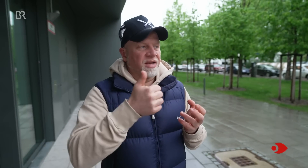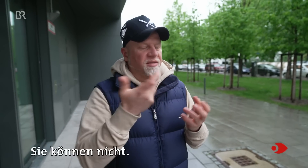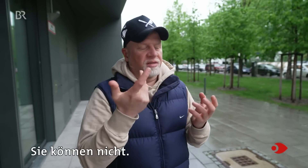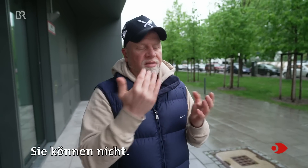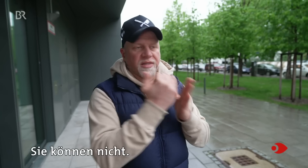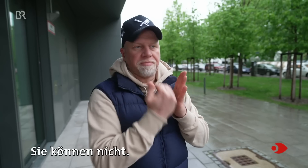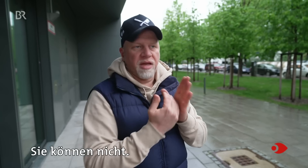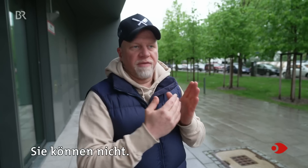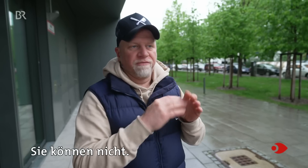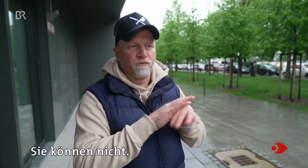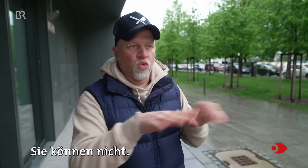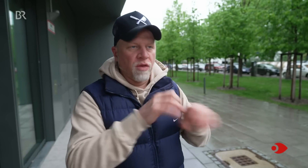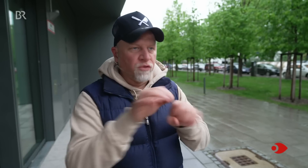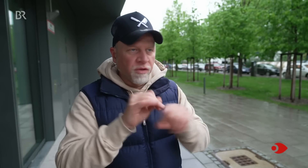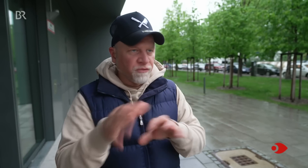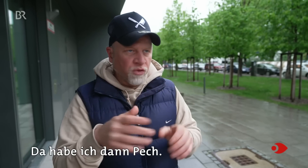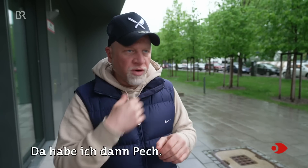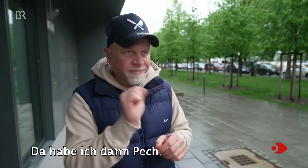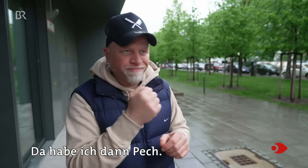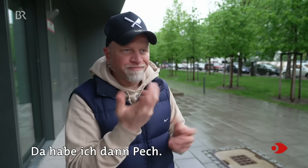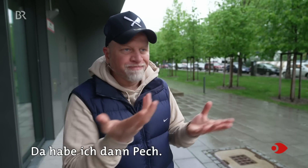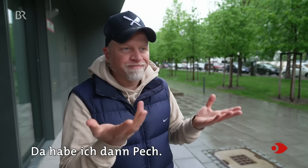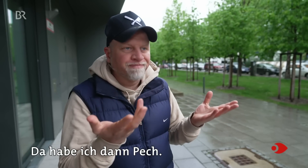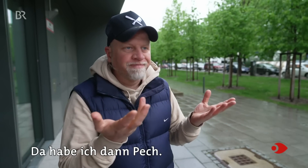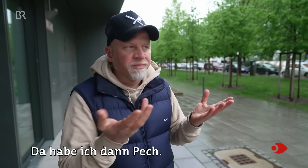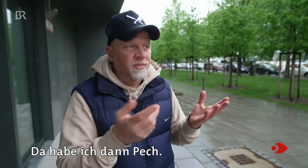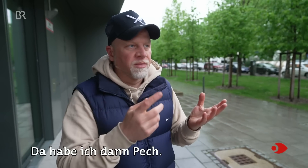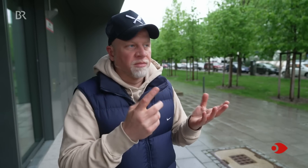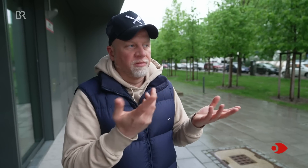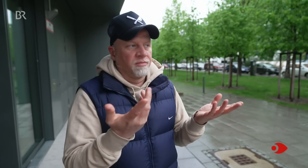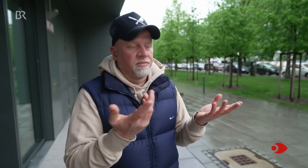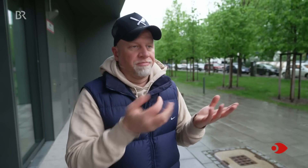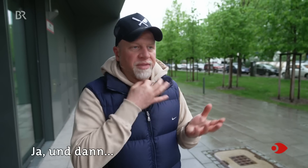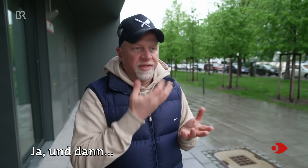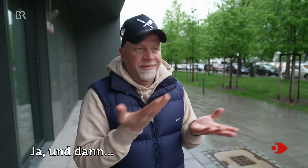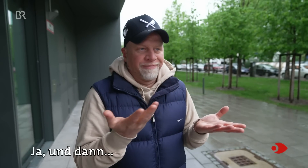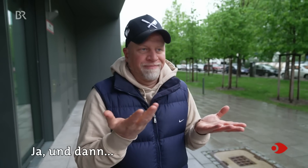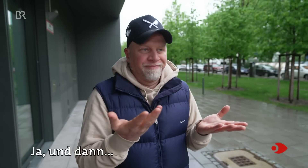Sie können nicht. Da habe ich dann Pech. Ja und dann?